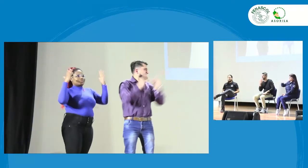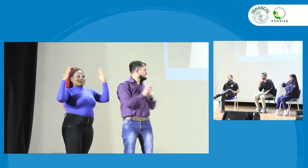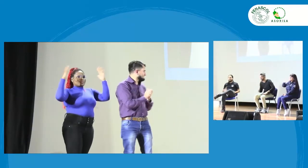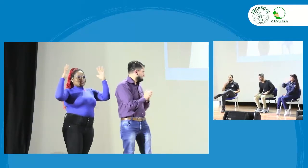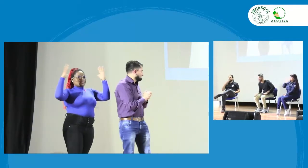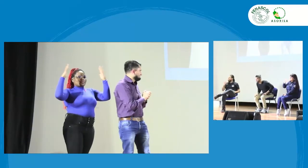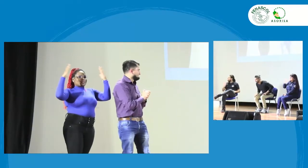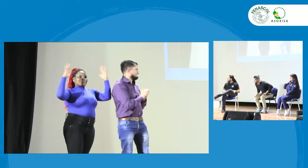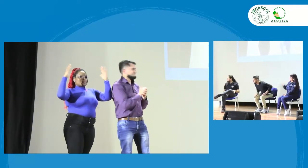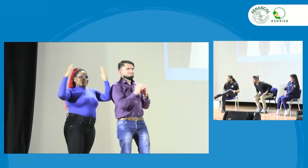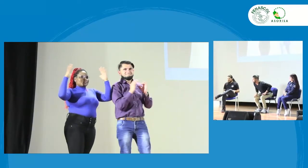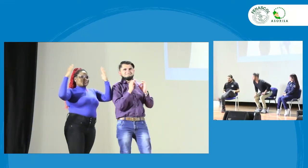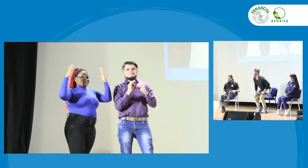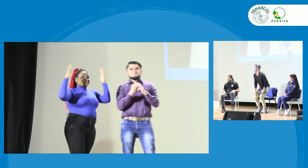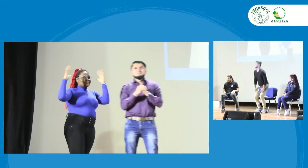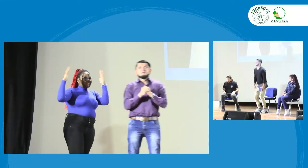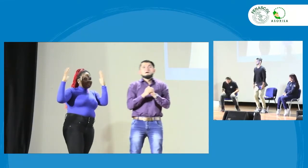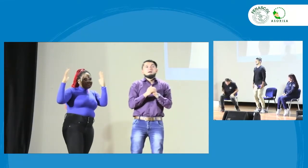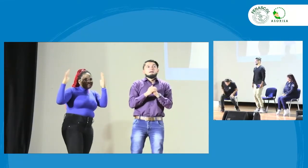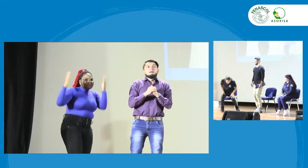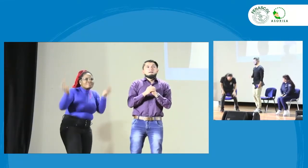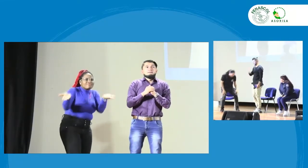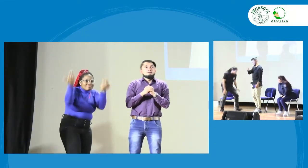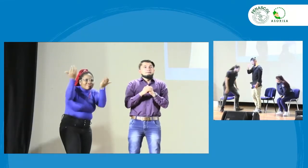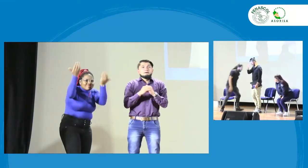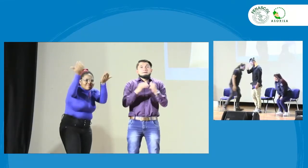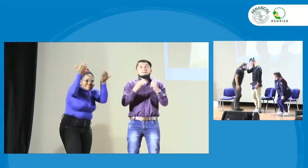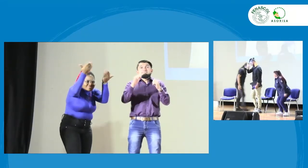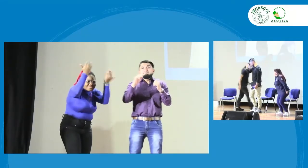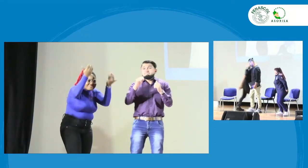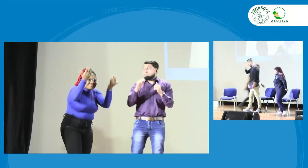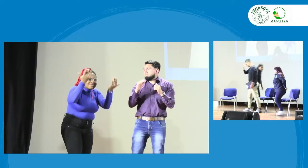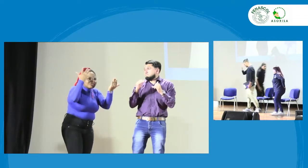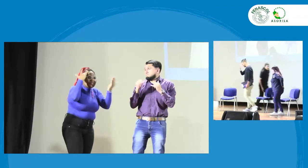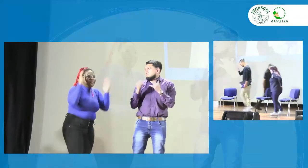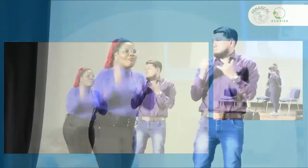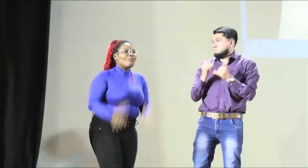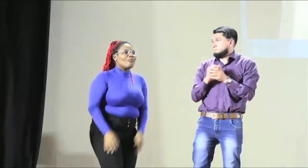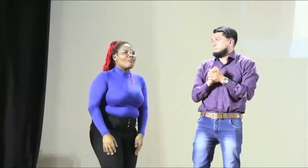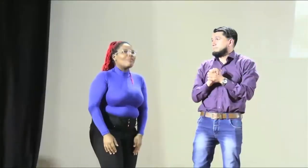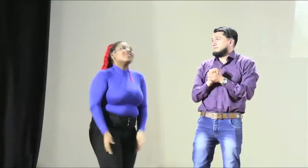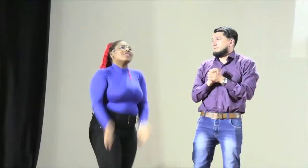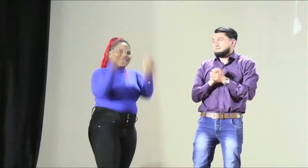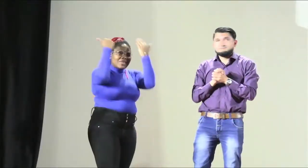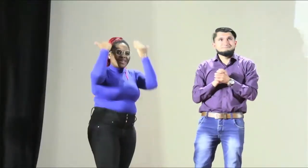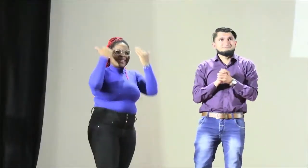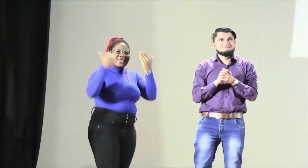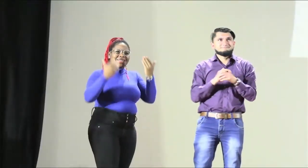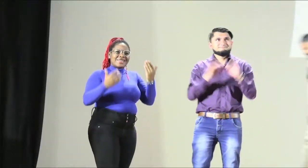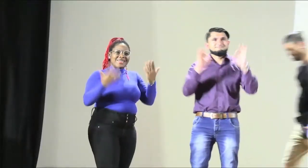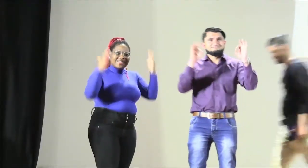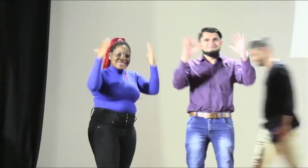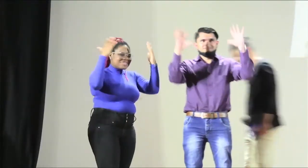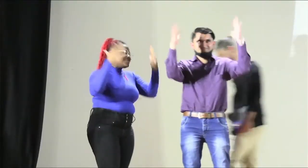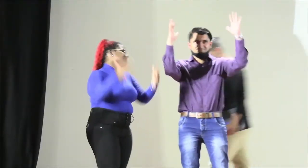Sorda. Muchas gracias. Un aplauso para ellos, por favor. gracias. Gracias. Bueno, claro que sí, aplaudámoslo porque nos quedamos